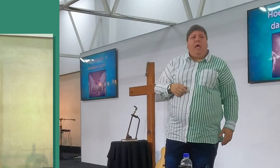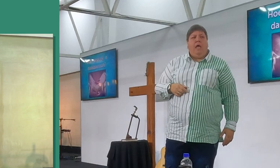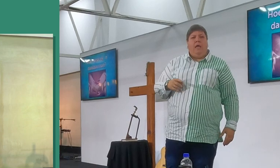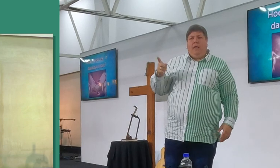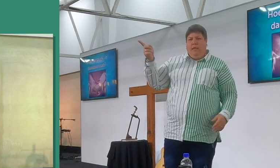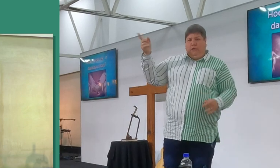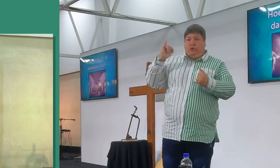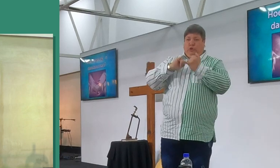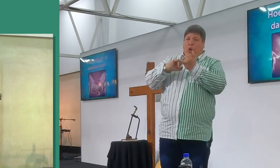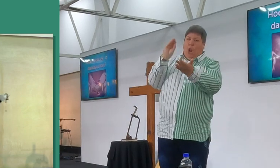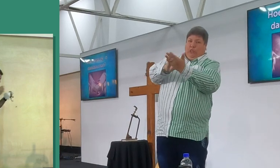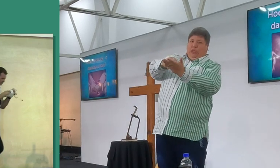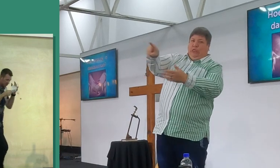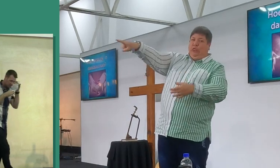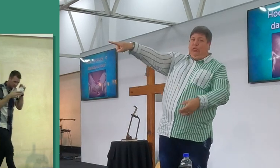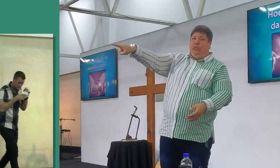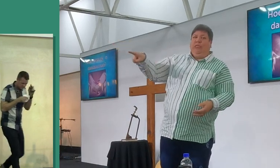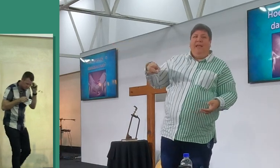gekoem.